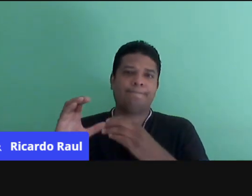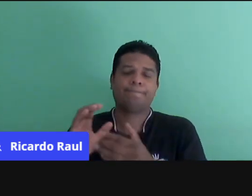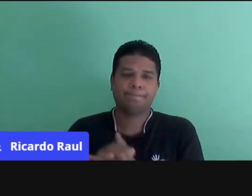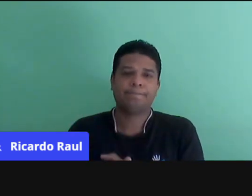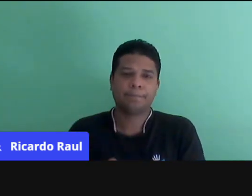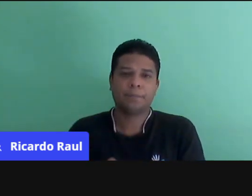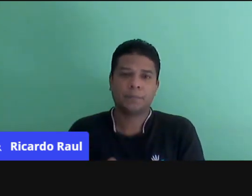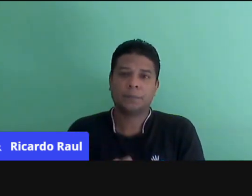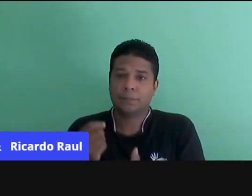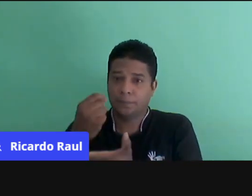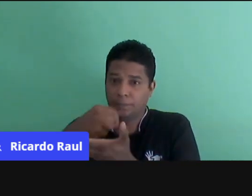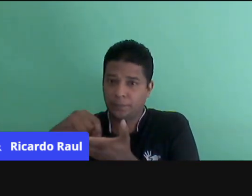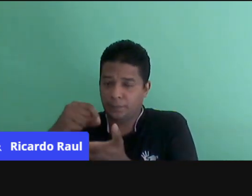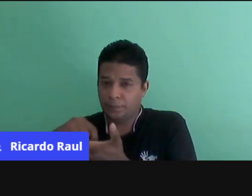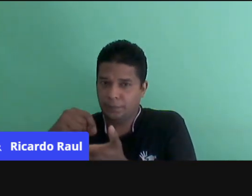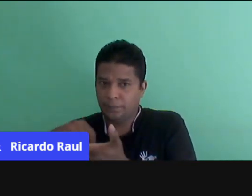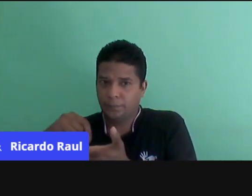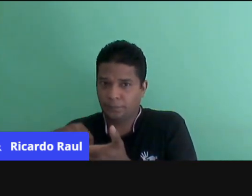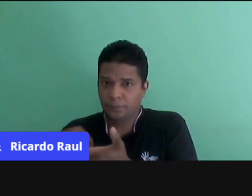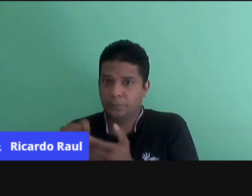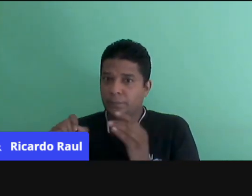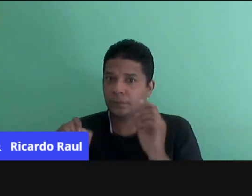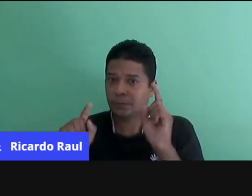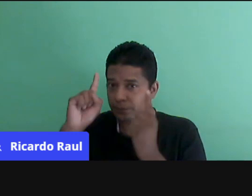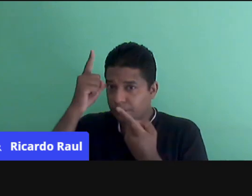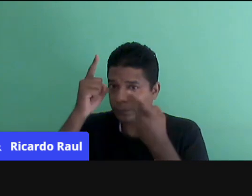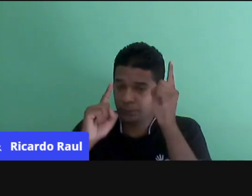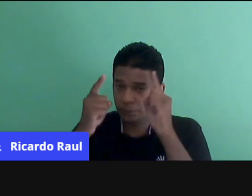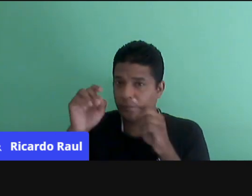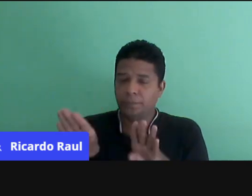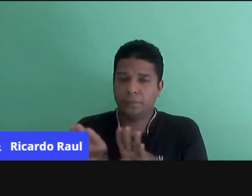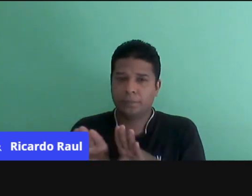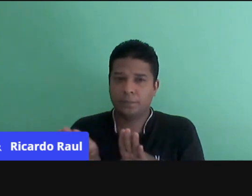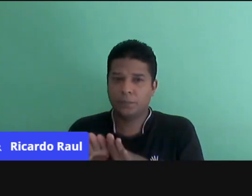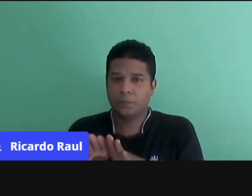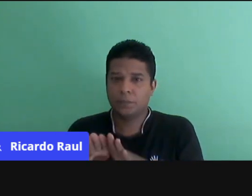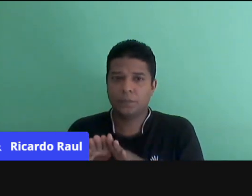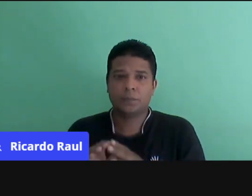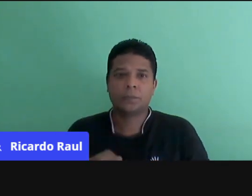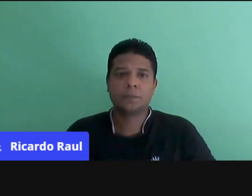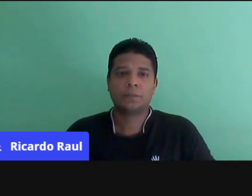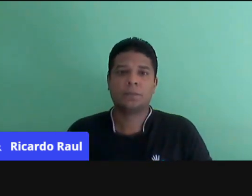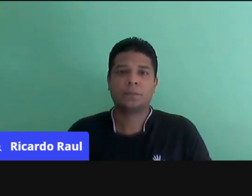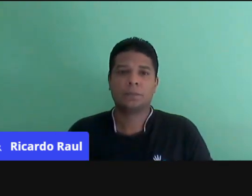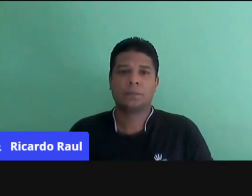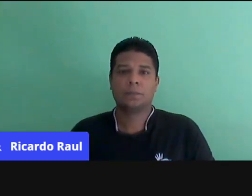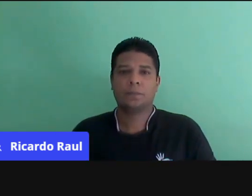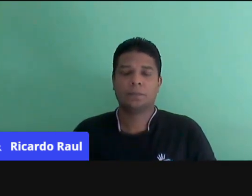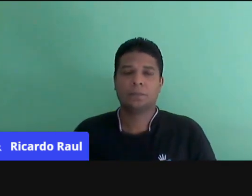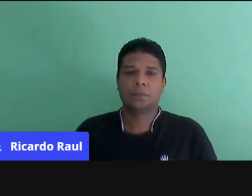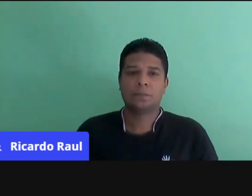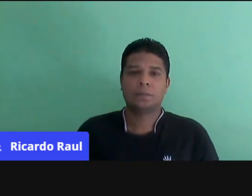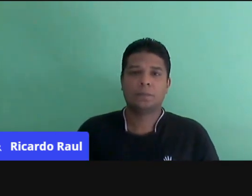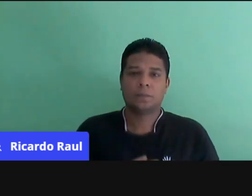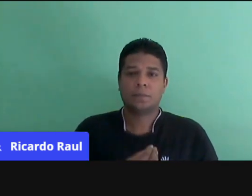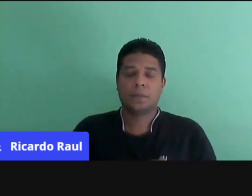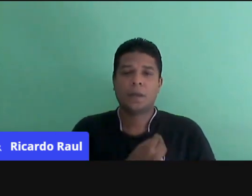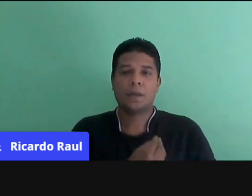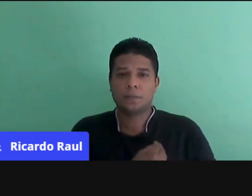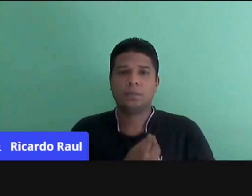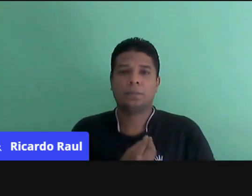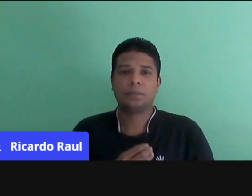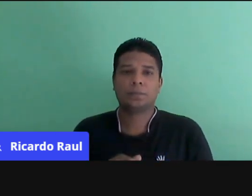comunicação escrita, envolve os gestos também, né? Todo esse movimento presente nesse ambiente